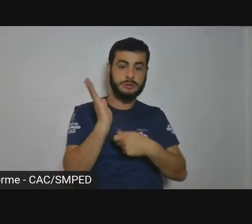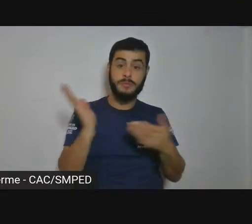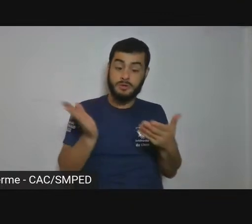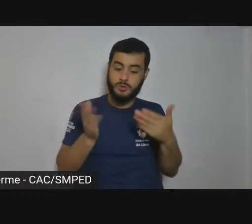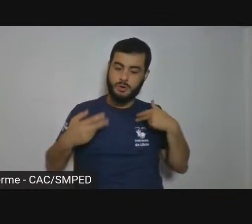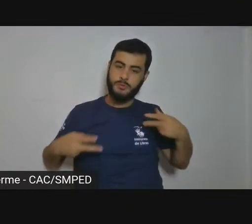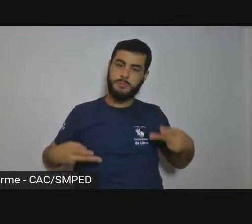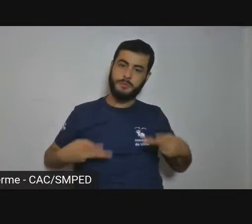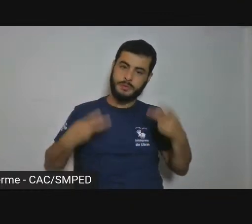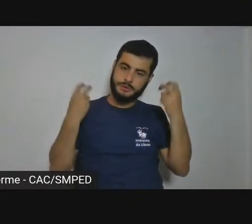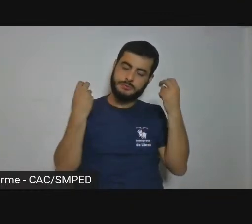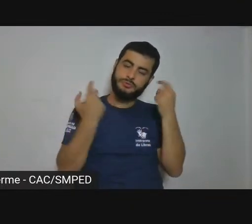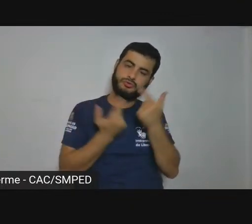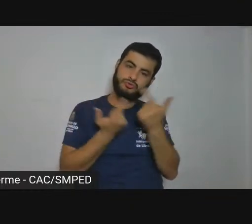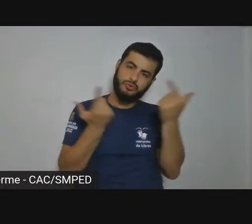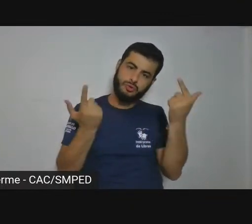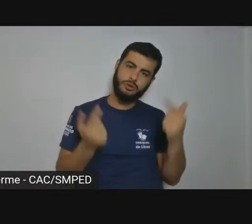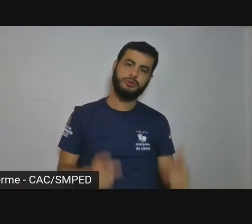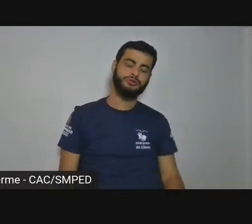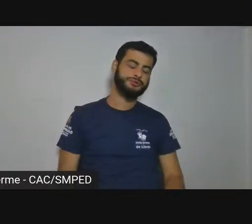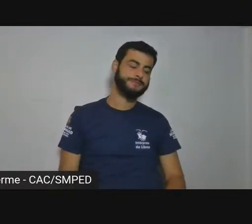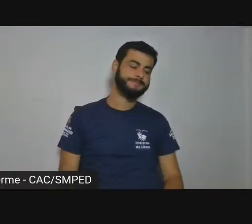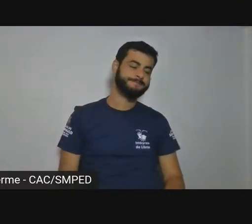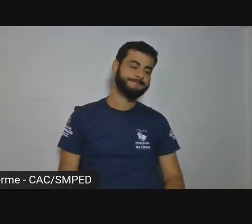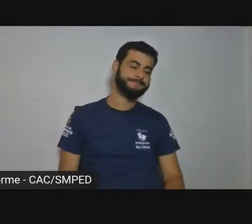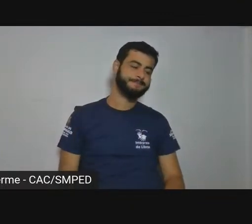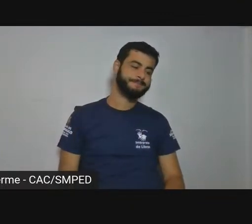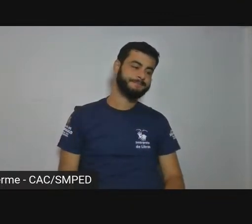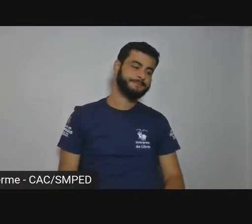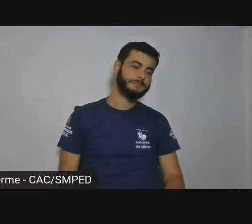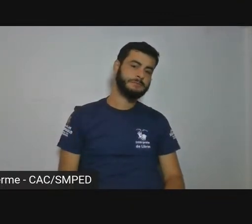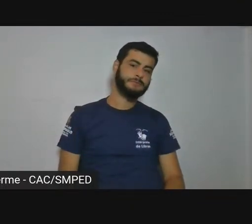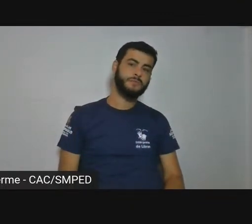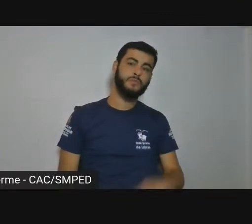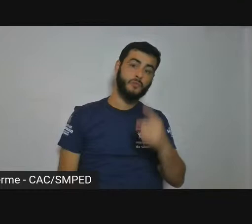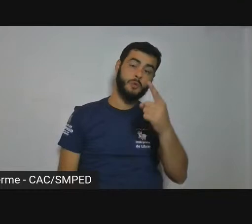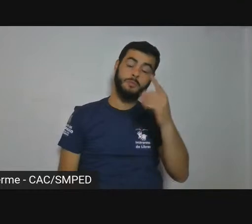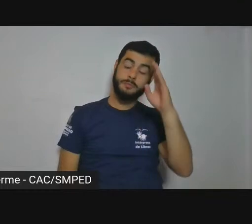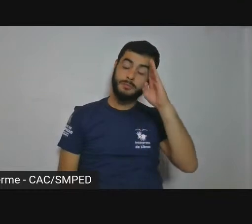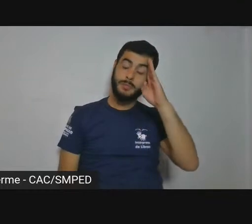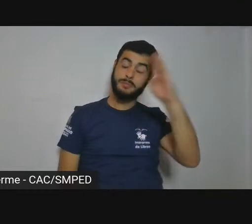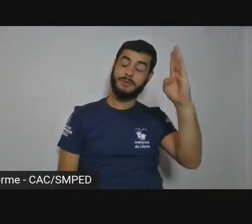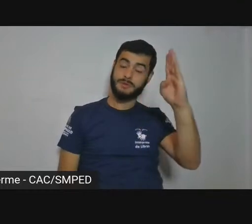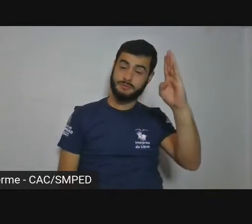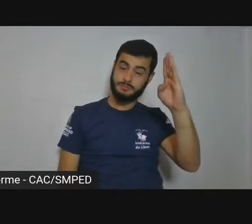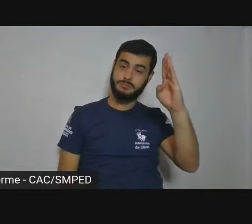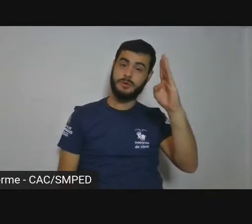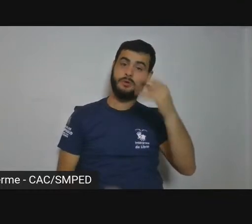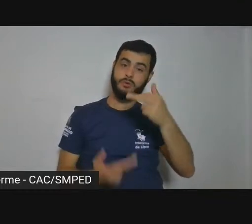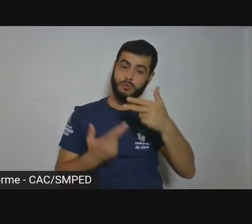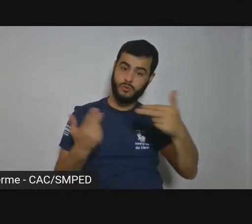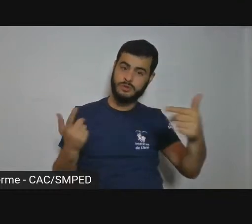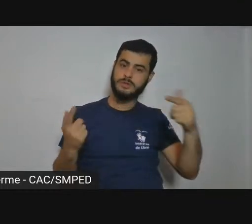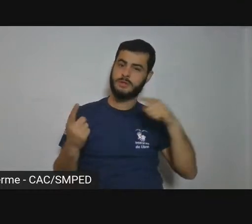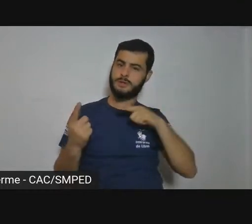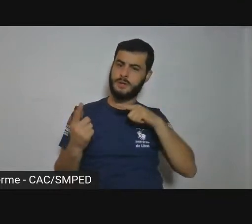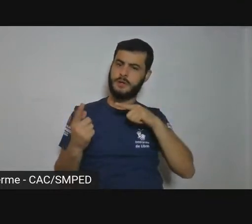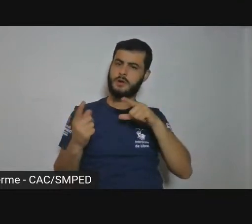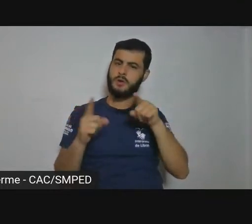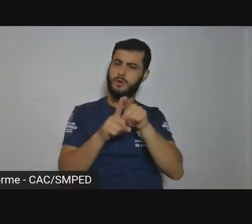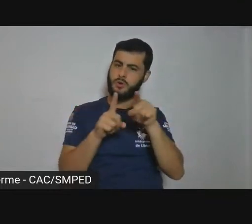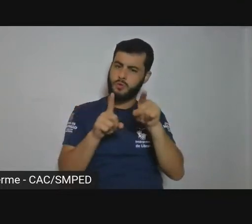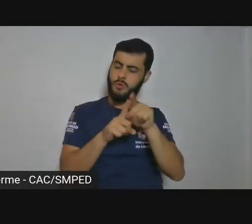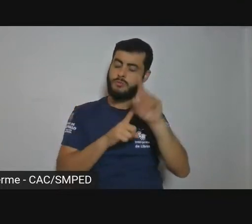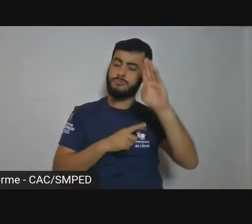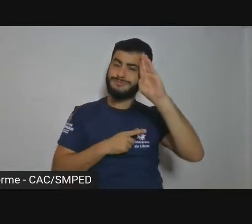E um pouco uma questão para mim central que norteia um pouco as coisas é a relação